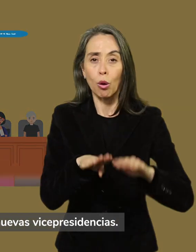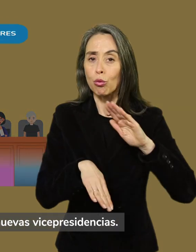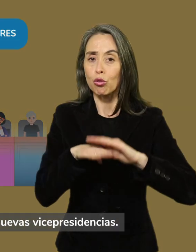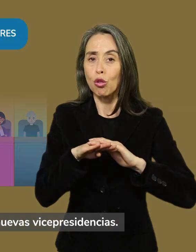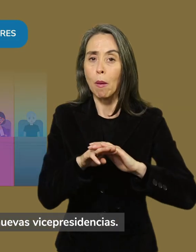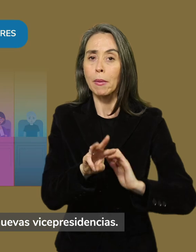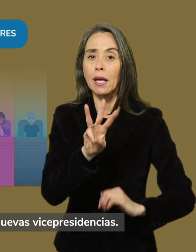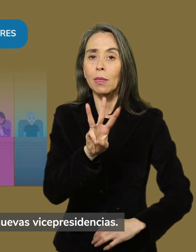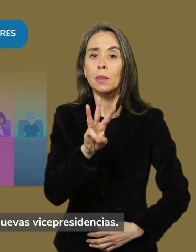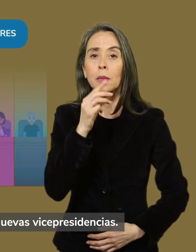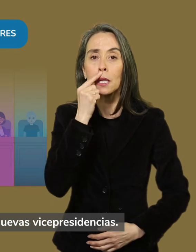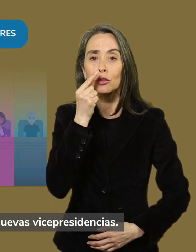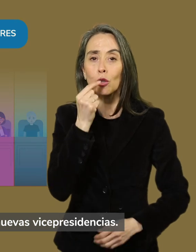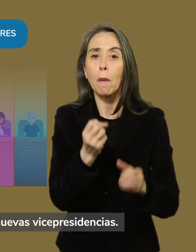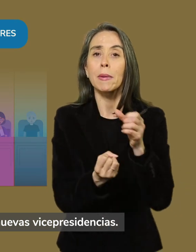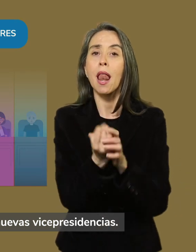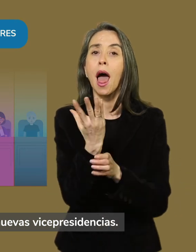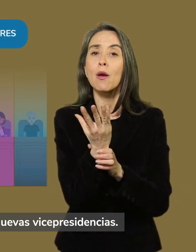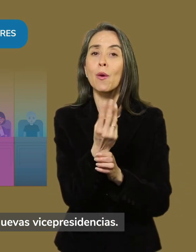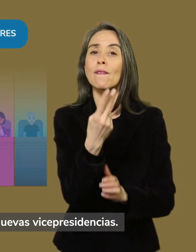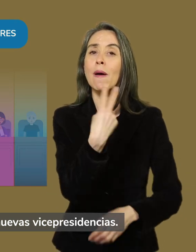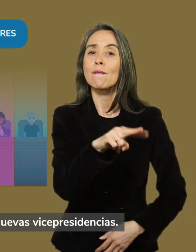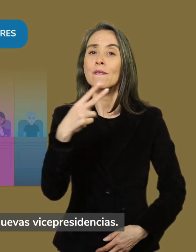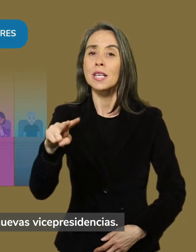hombres en las nuevas vicepresidencias.